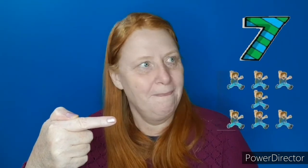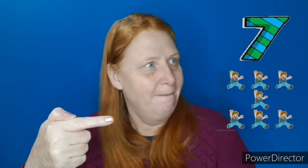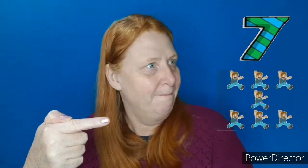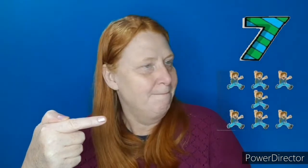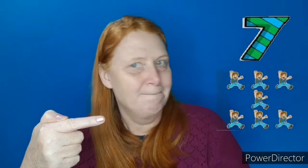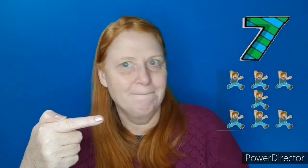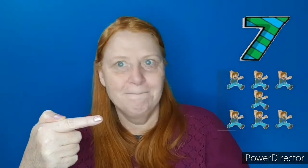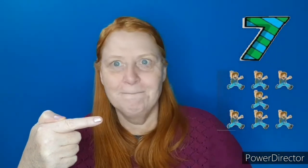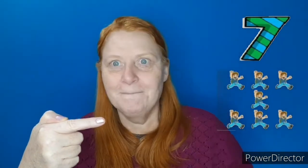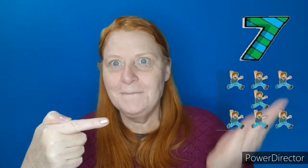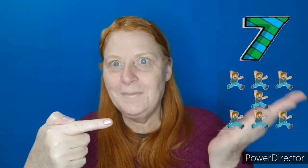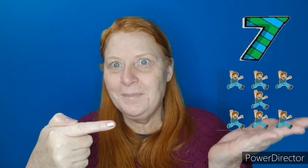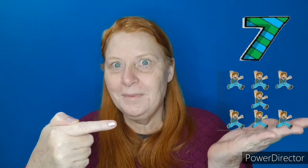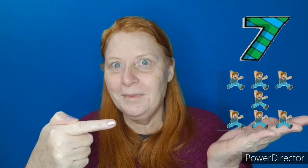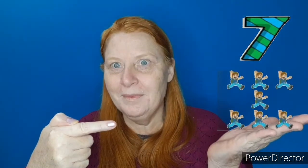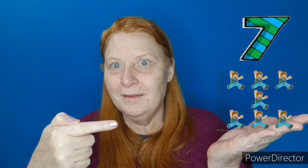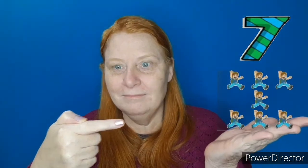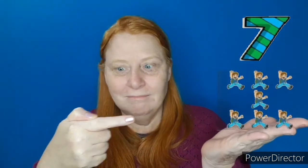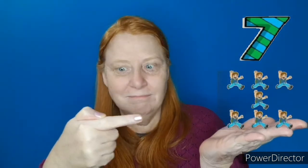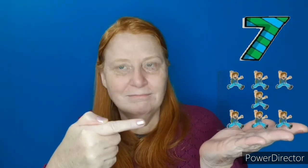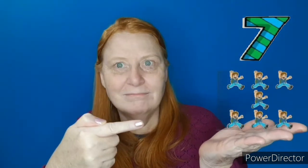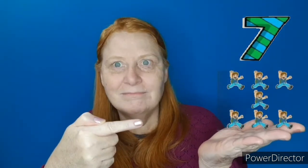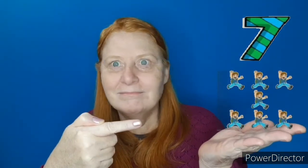O 7. E o 7.